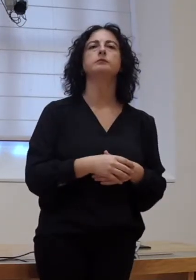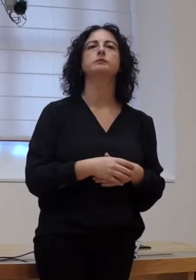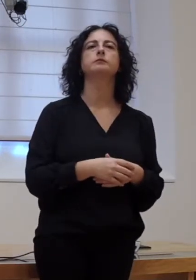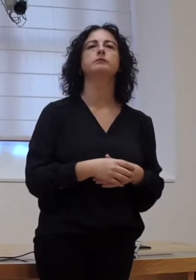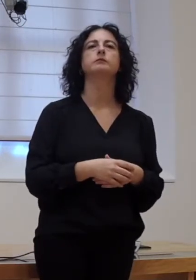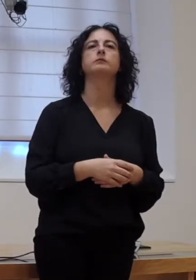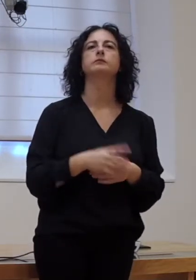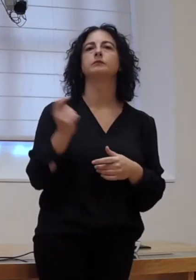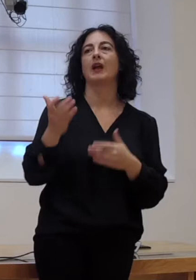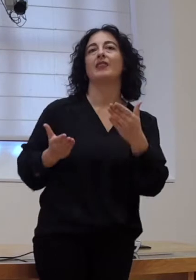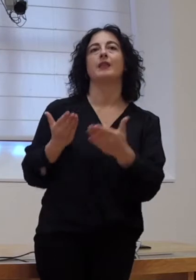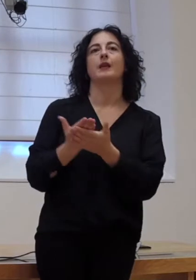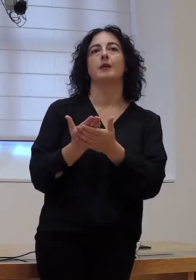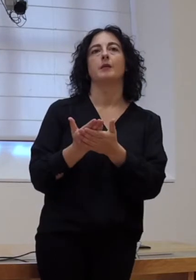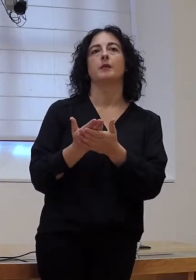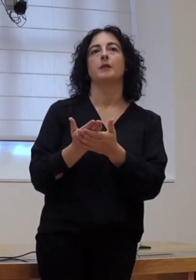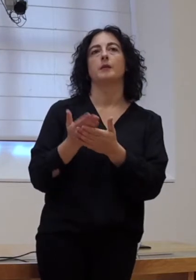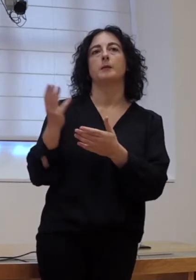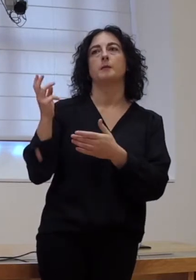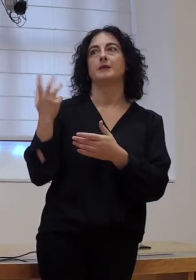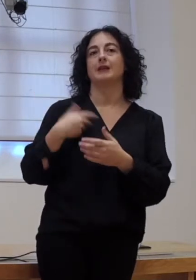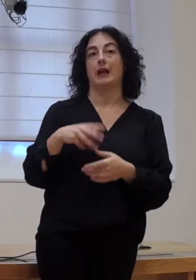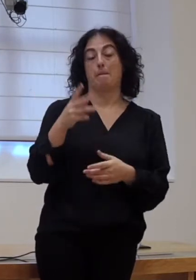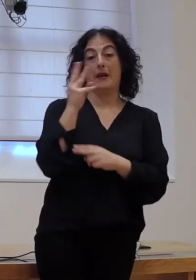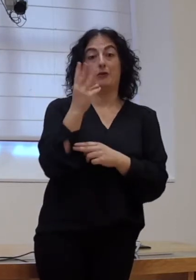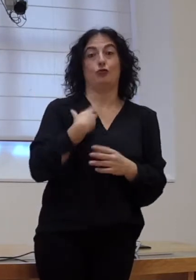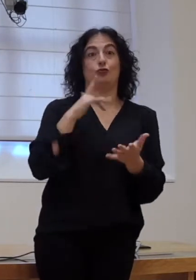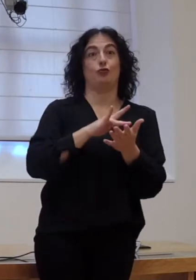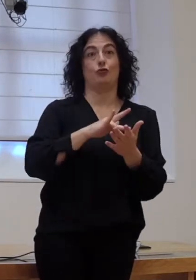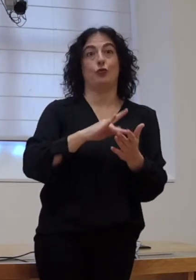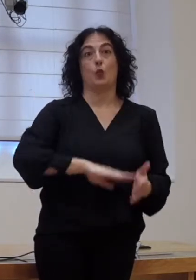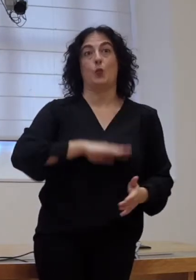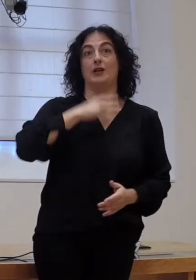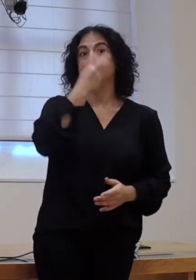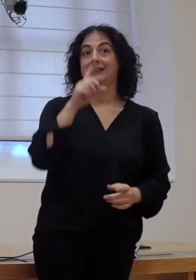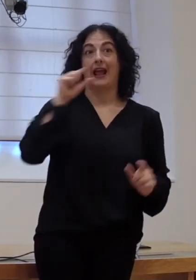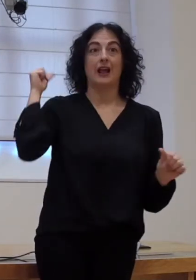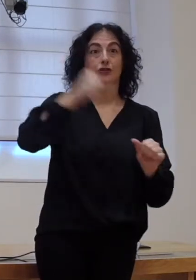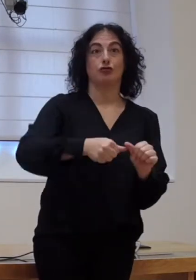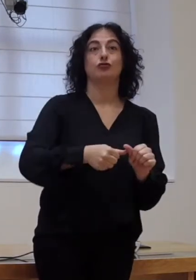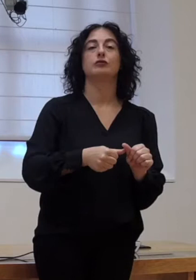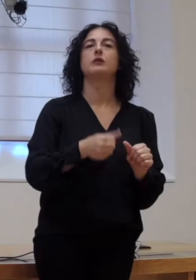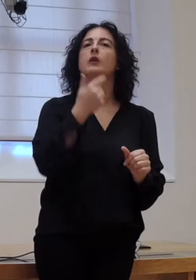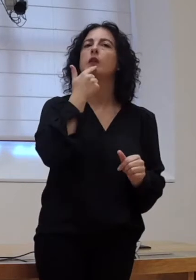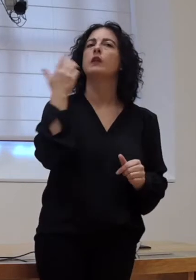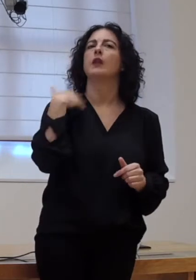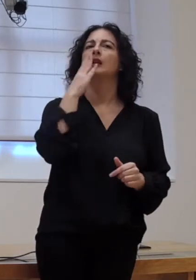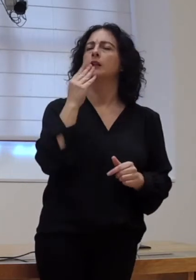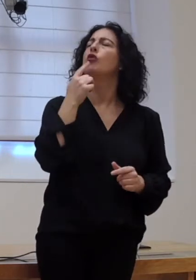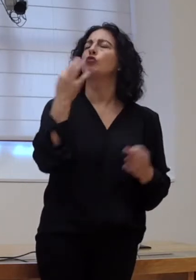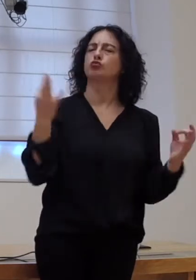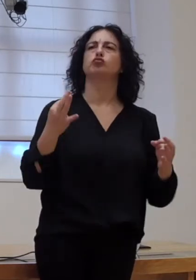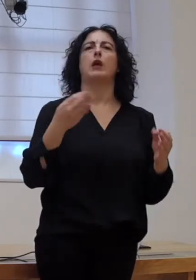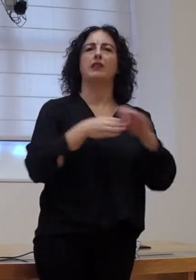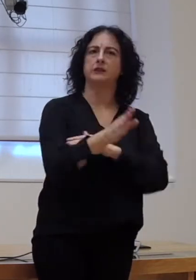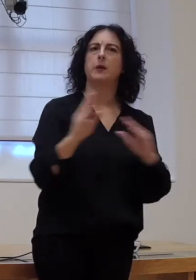unha demanda que se gasta do programa de 30 anos xa que sí se iban a liberar dos inminentes por